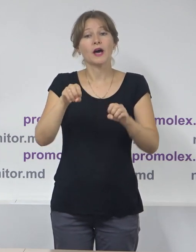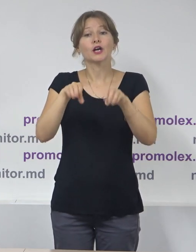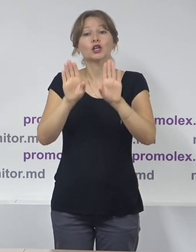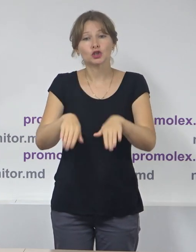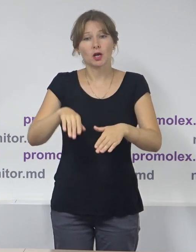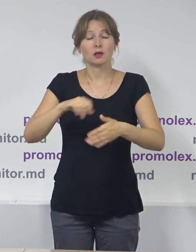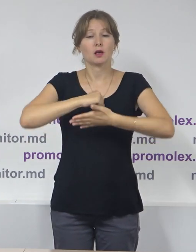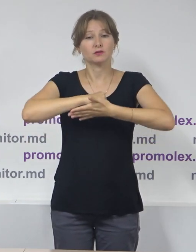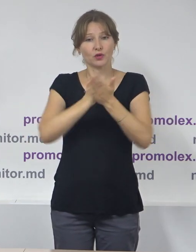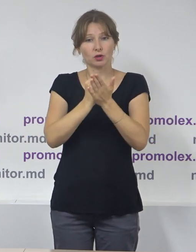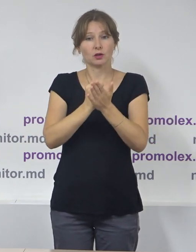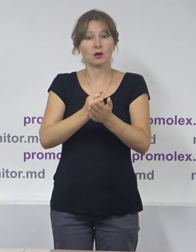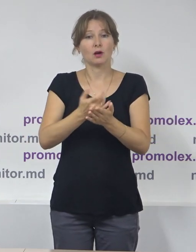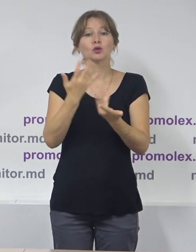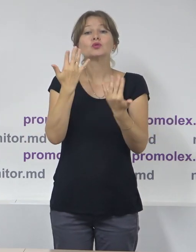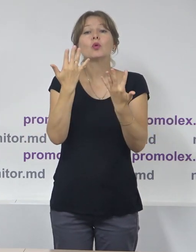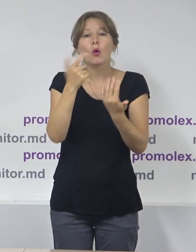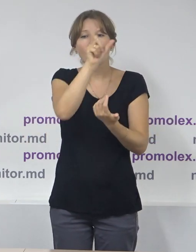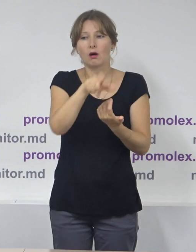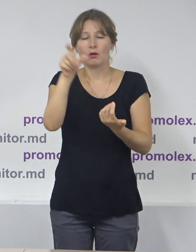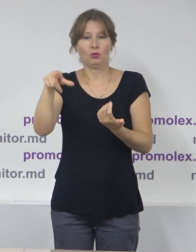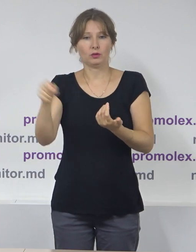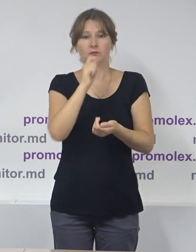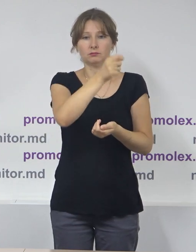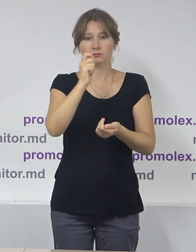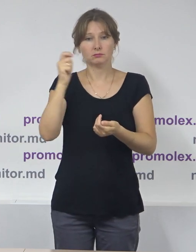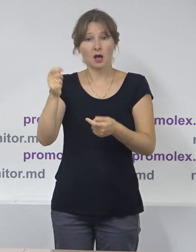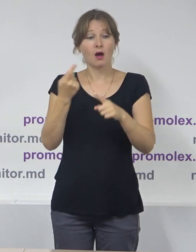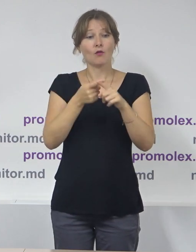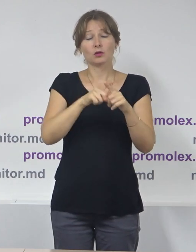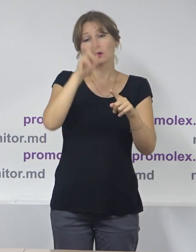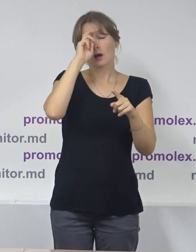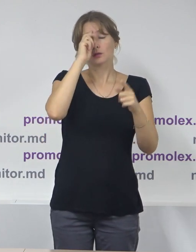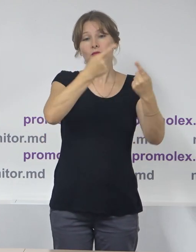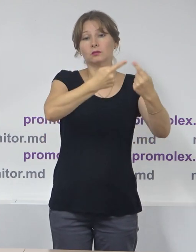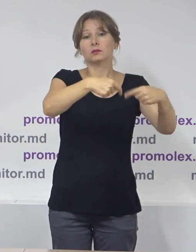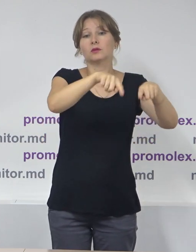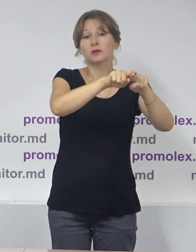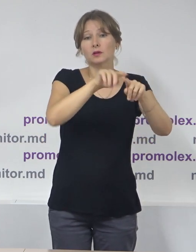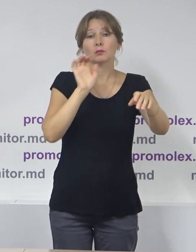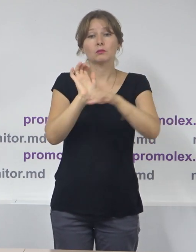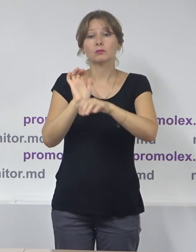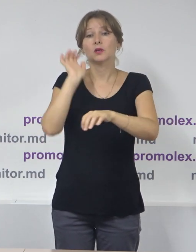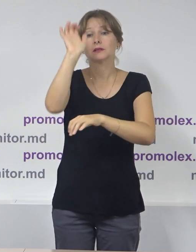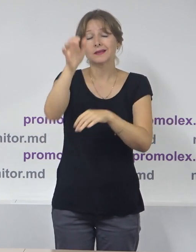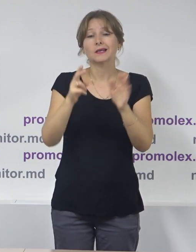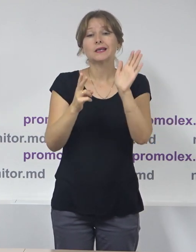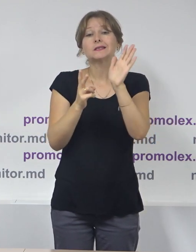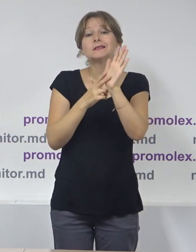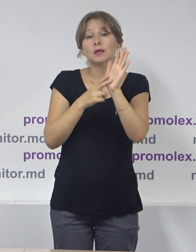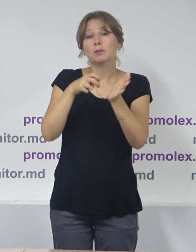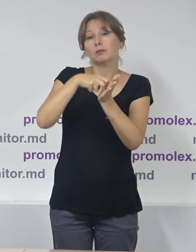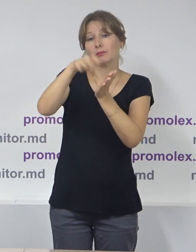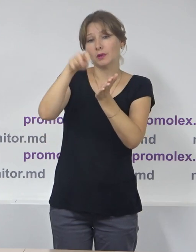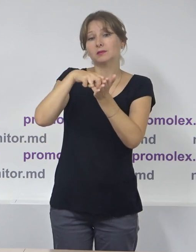stabilirea numărului mandatelor de consilier local, instituția a transmis cel puțin de șapte ori adresări în